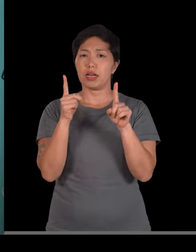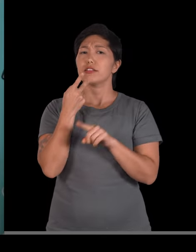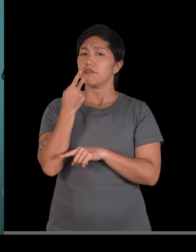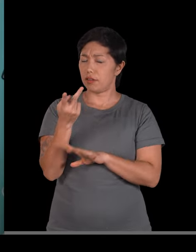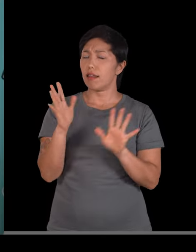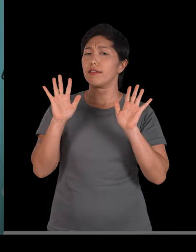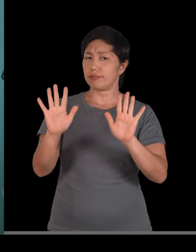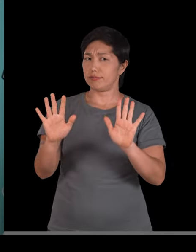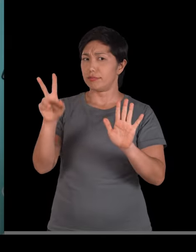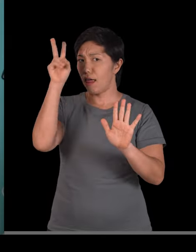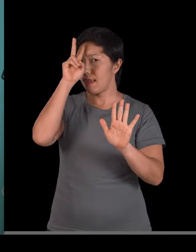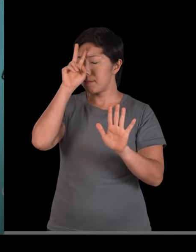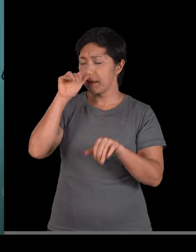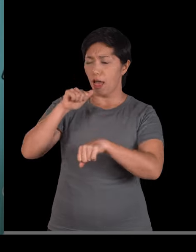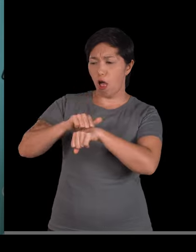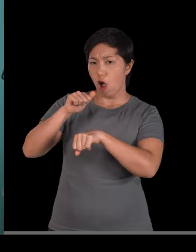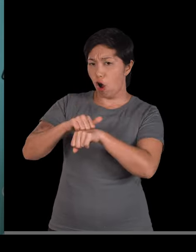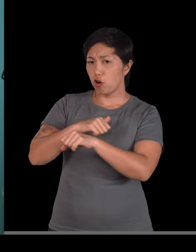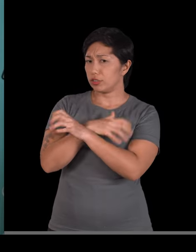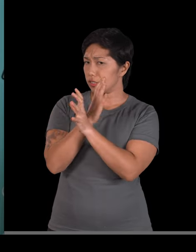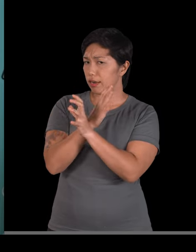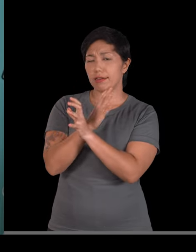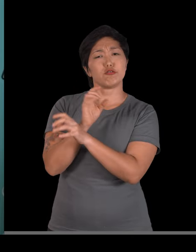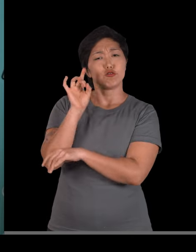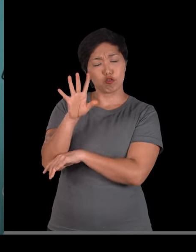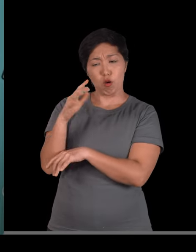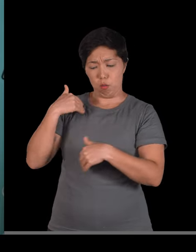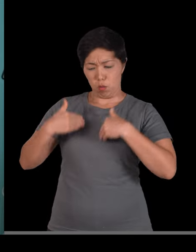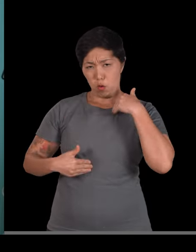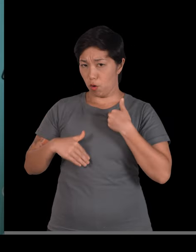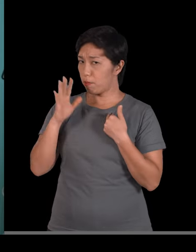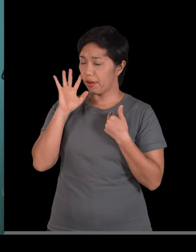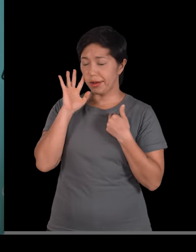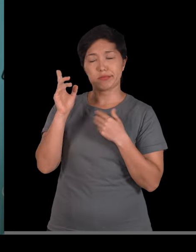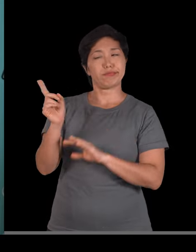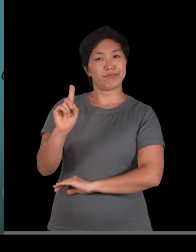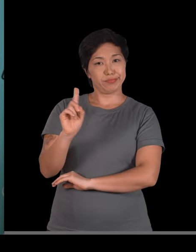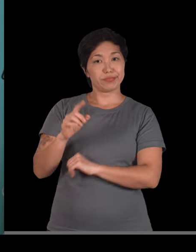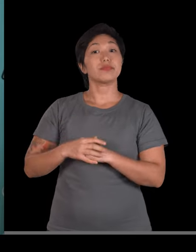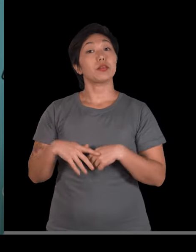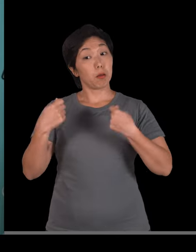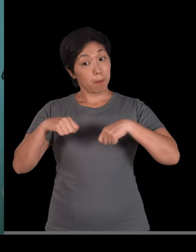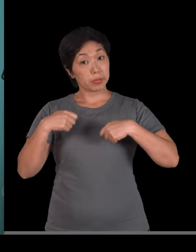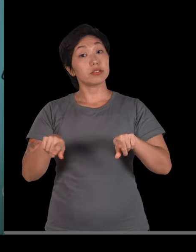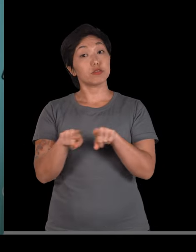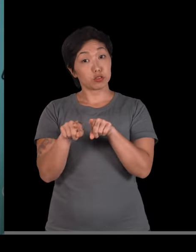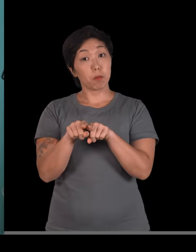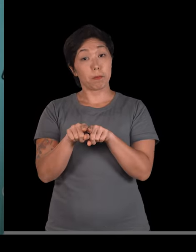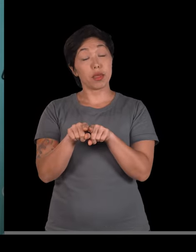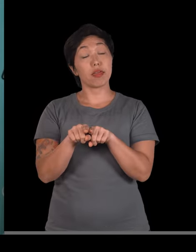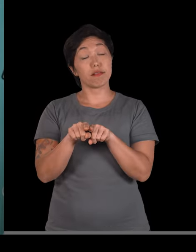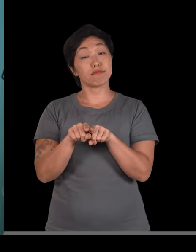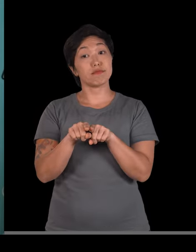não é só você que é o mais importante aí pra esse corpo, legal. Eu preciso também, no meu sistema locomotor, de